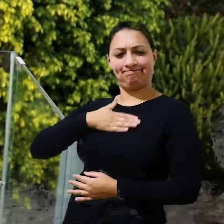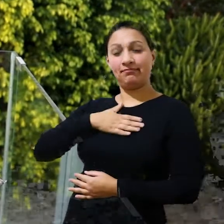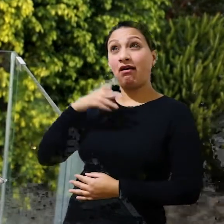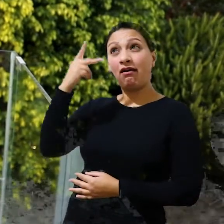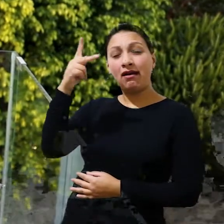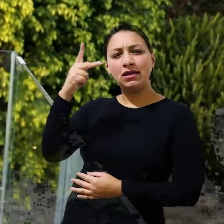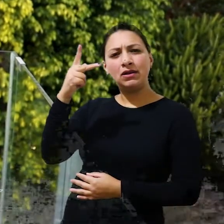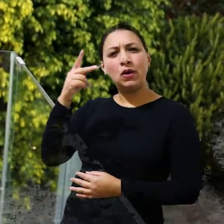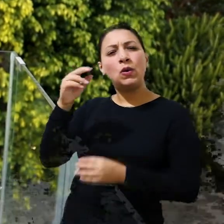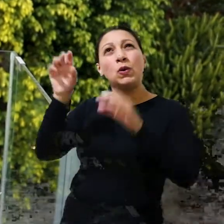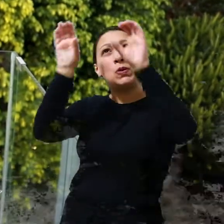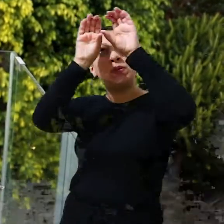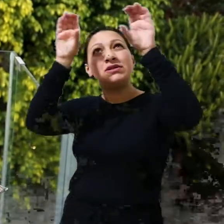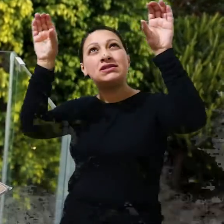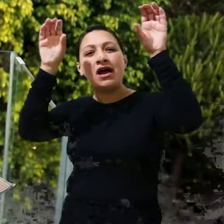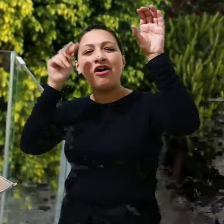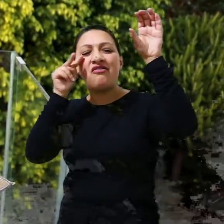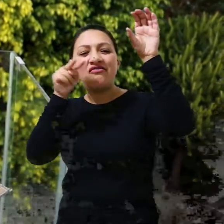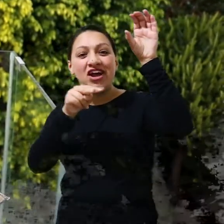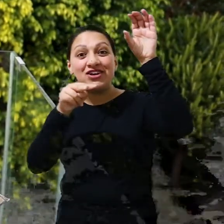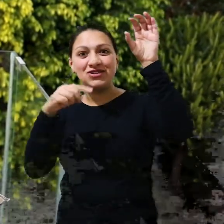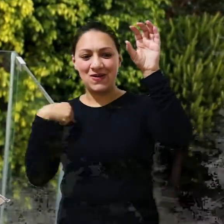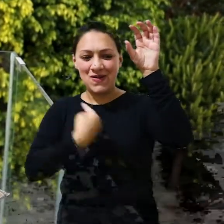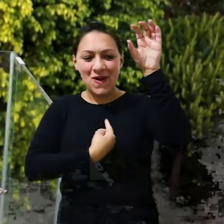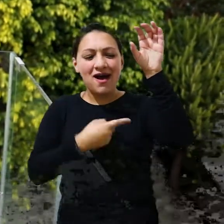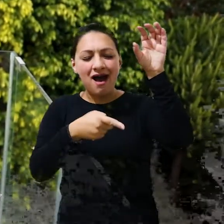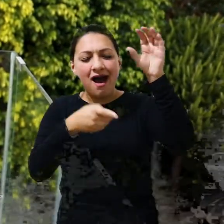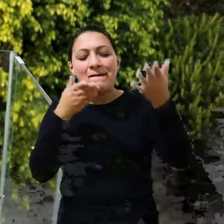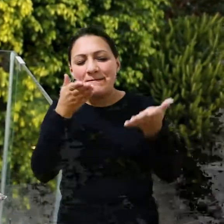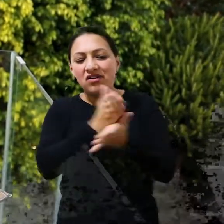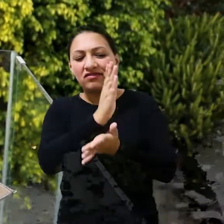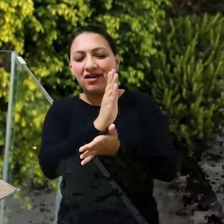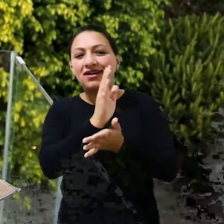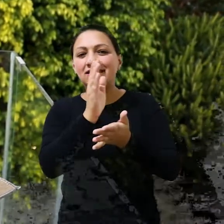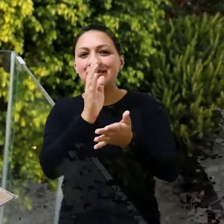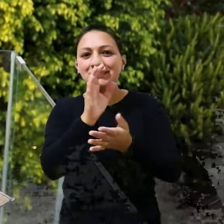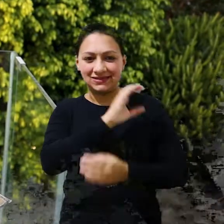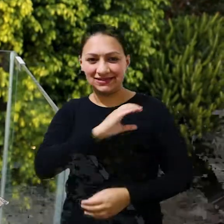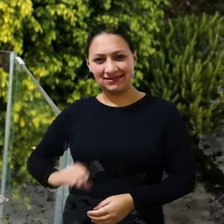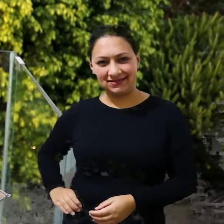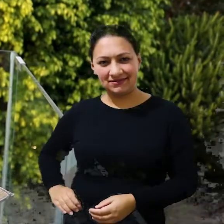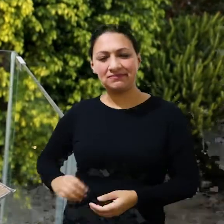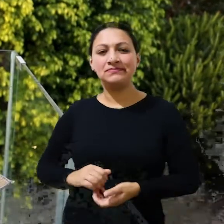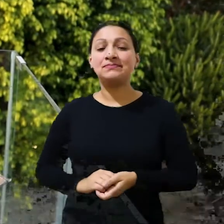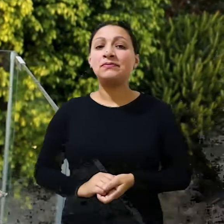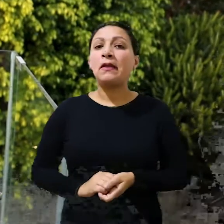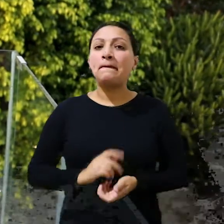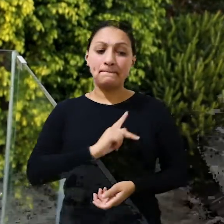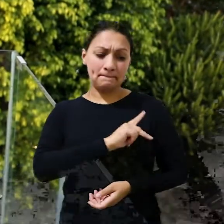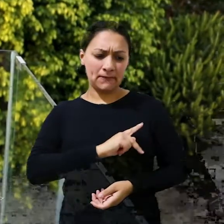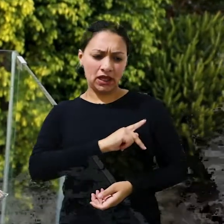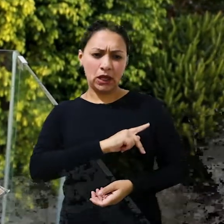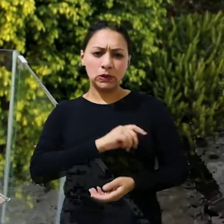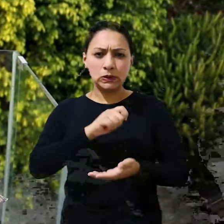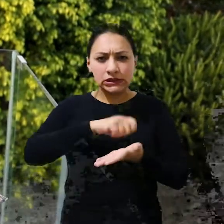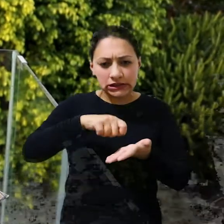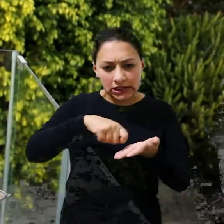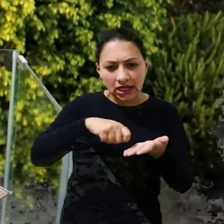que os próprios céus possam dizer ao nosso respeito, aprovado em Cristo. O apóstolo Paulo escreve ao seu discípulo Timóteo